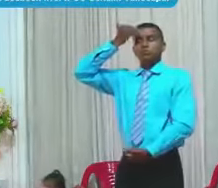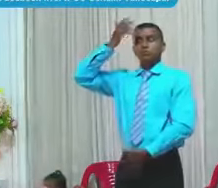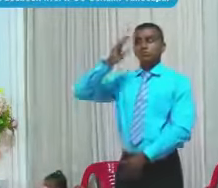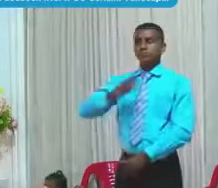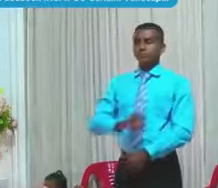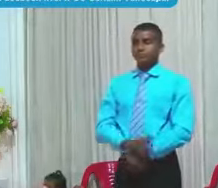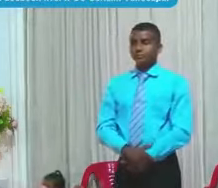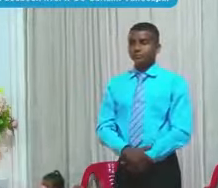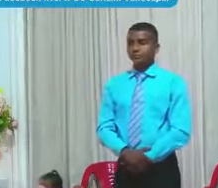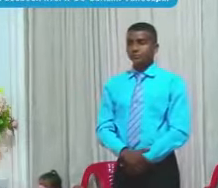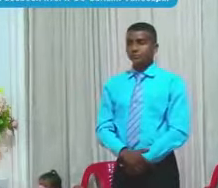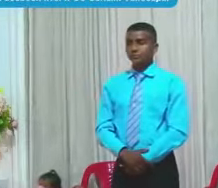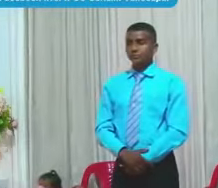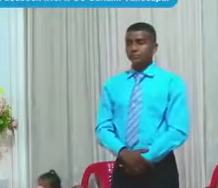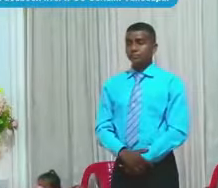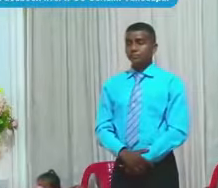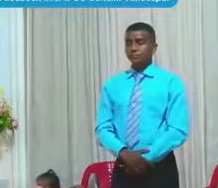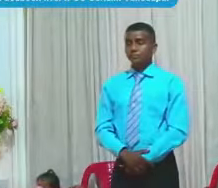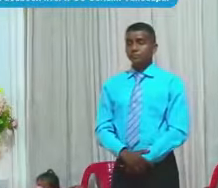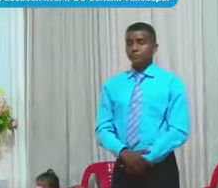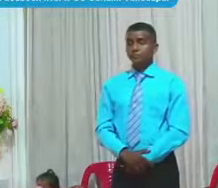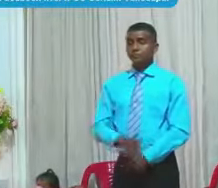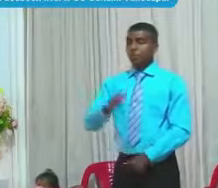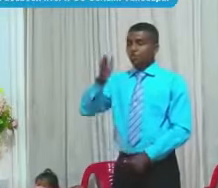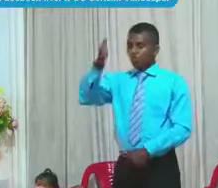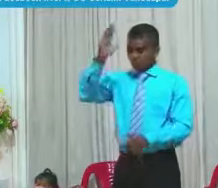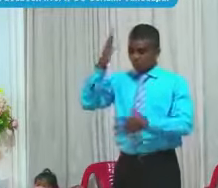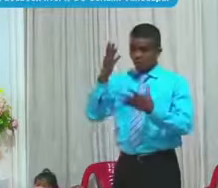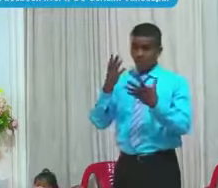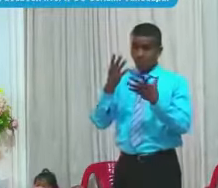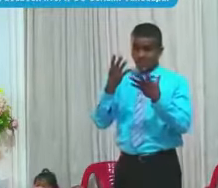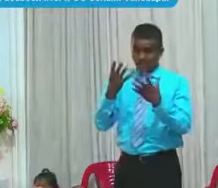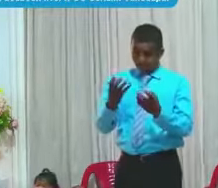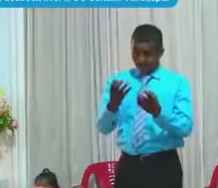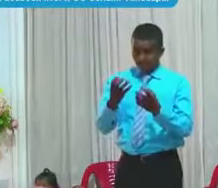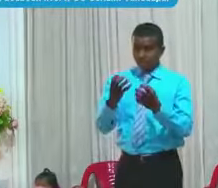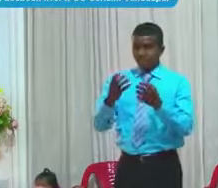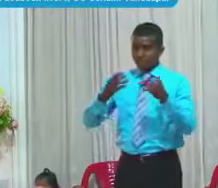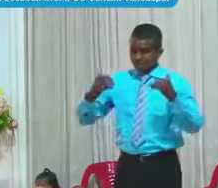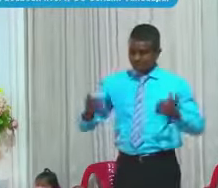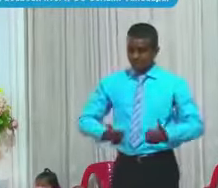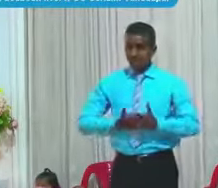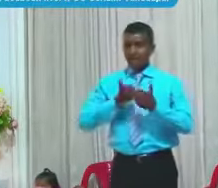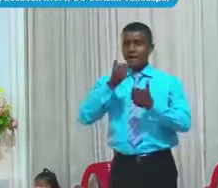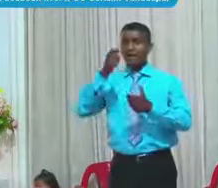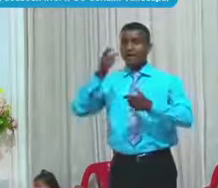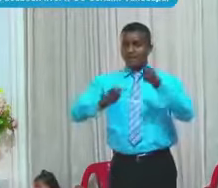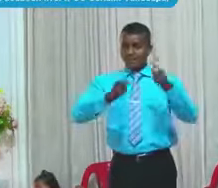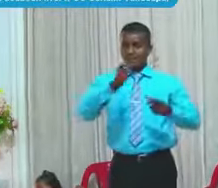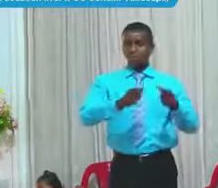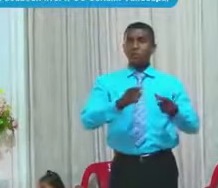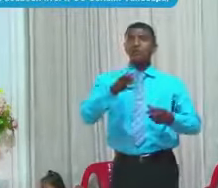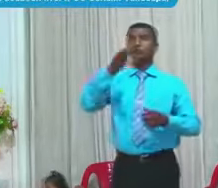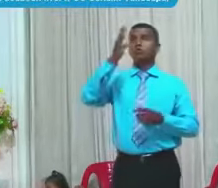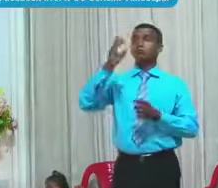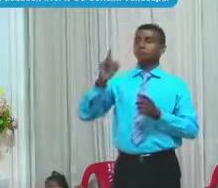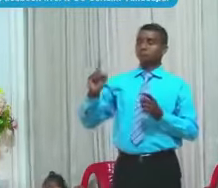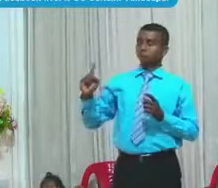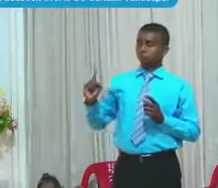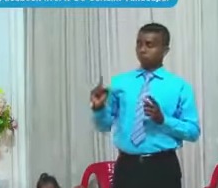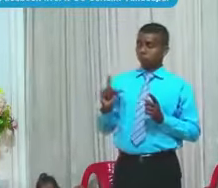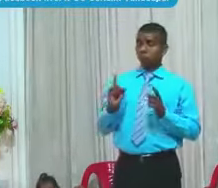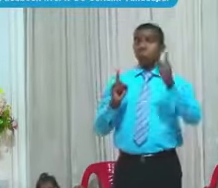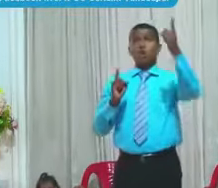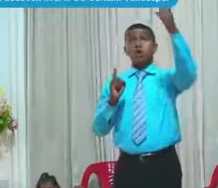Dios Queriendo salvar Siempre al hombre Se le cruza En el camino Y me llama